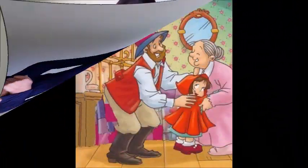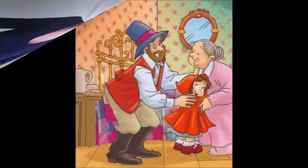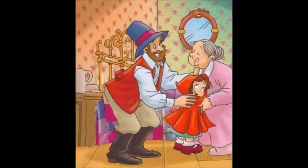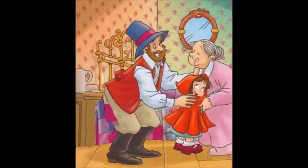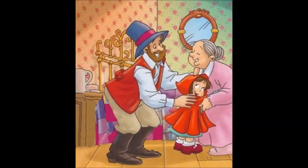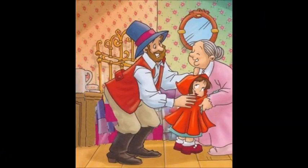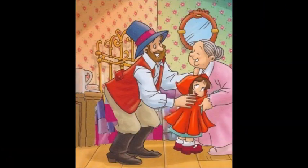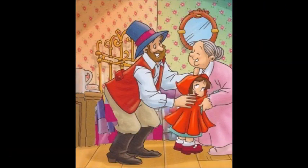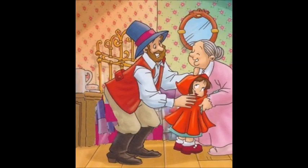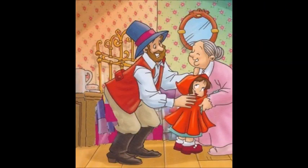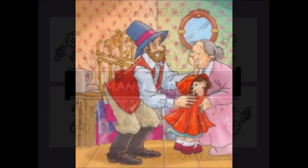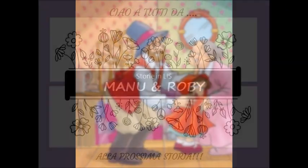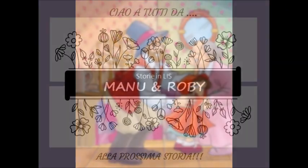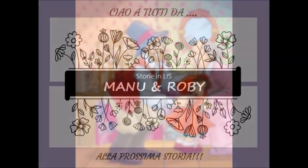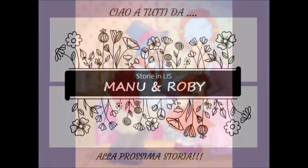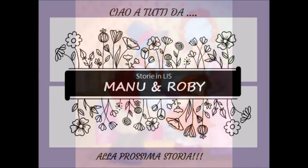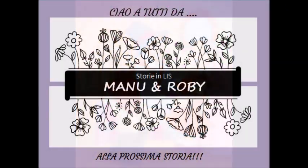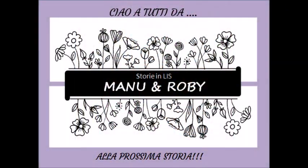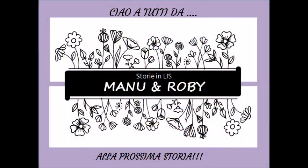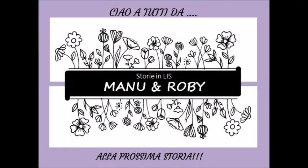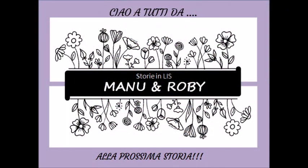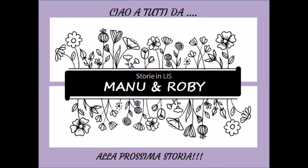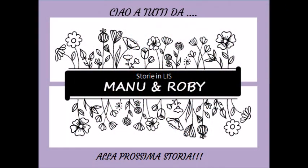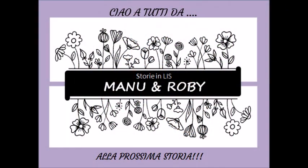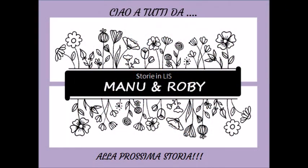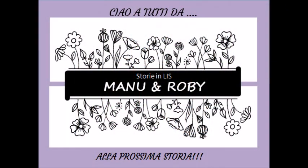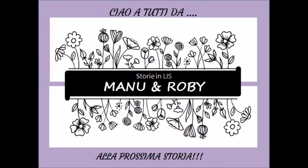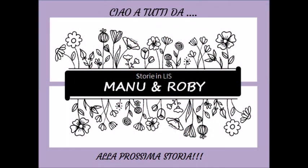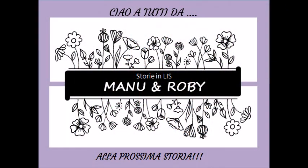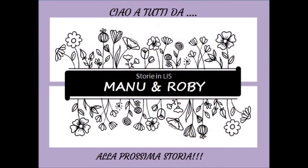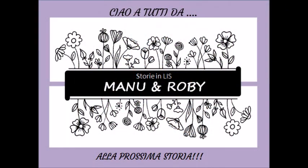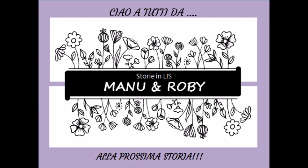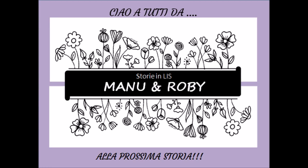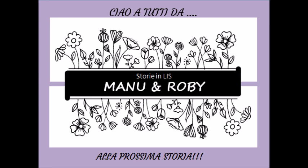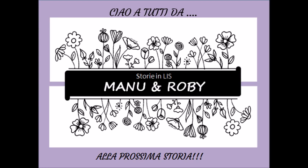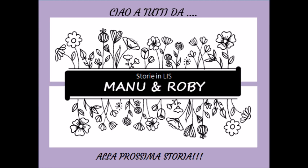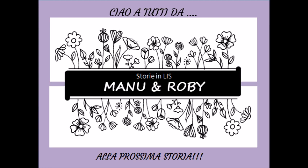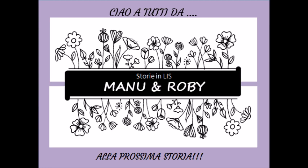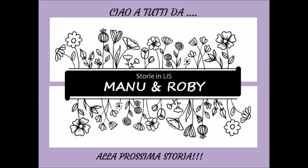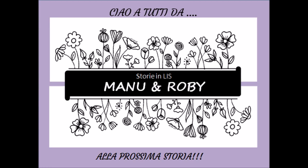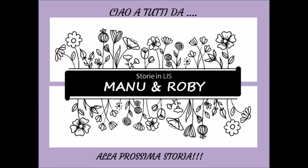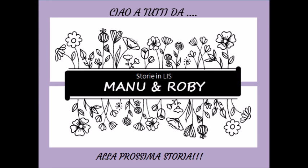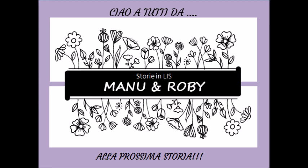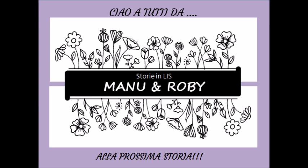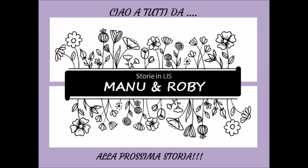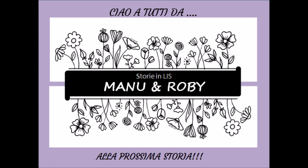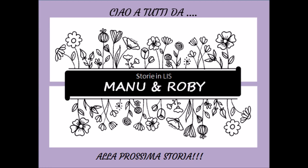tutti!